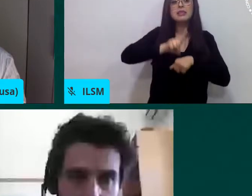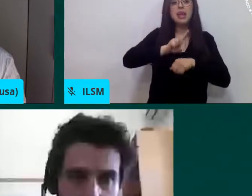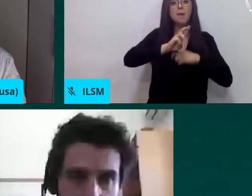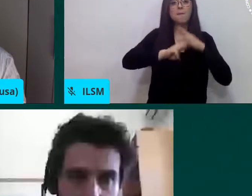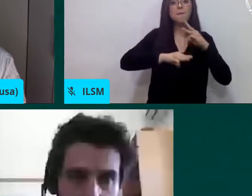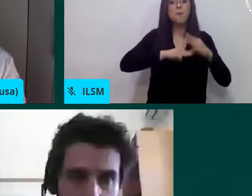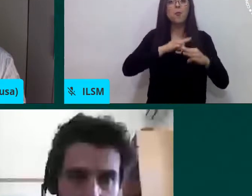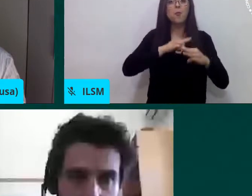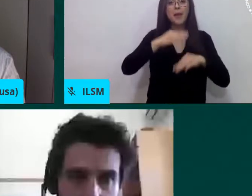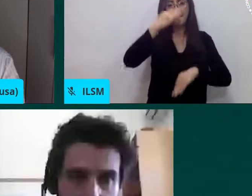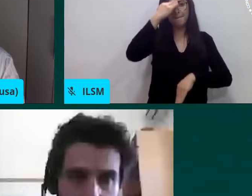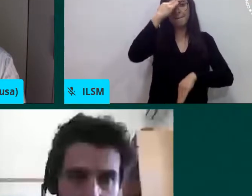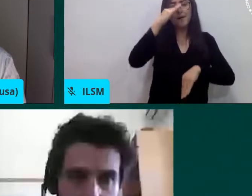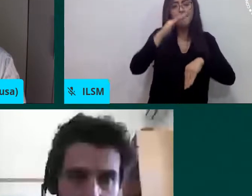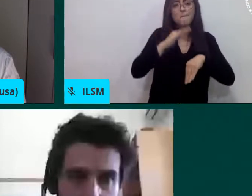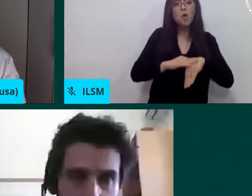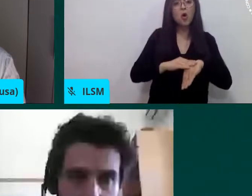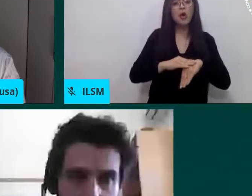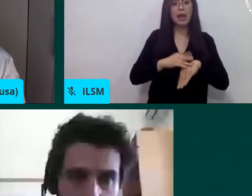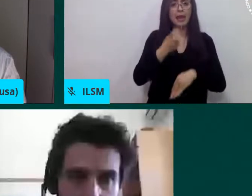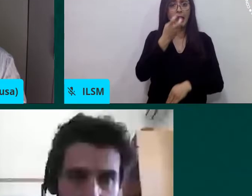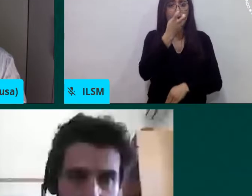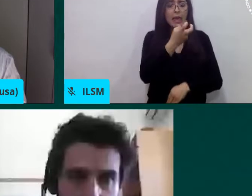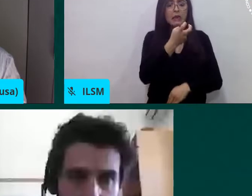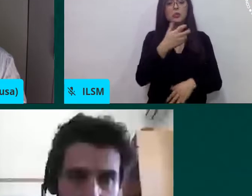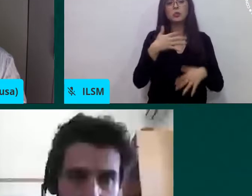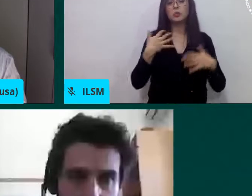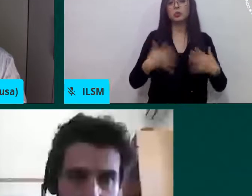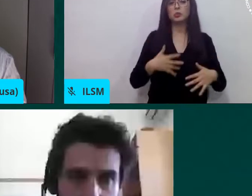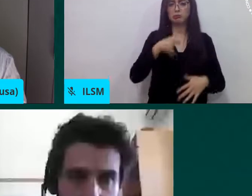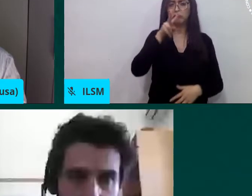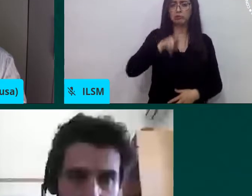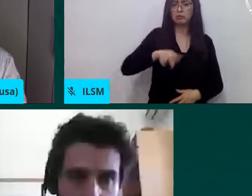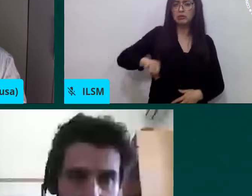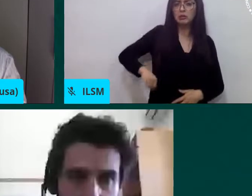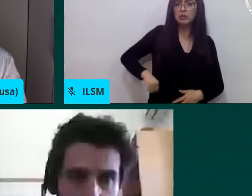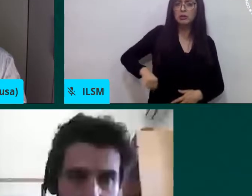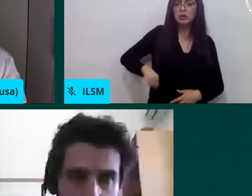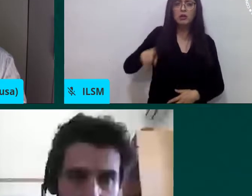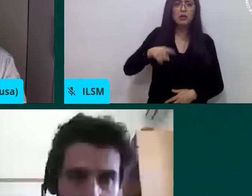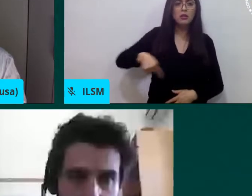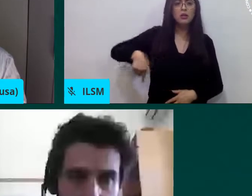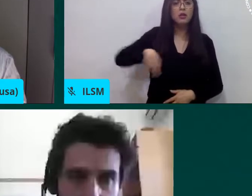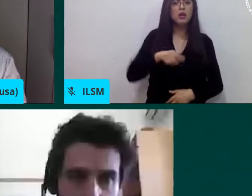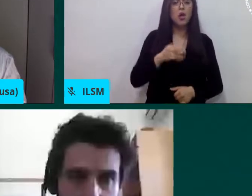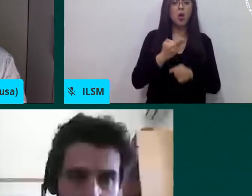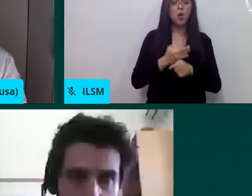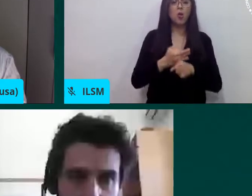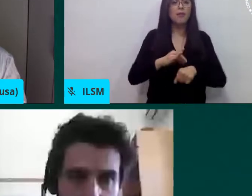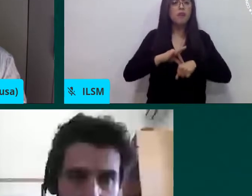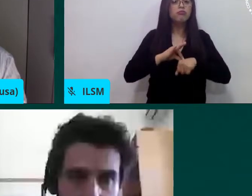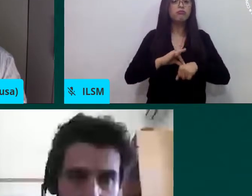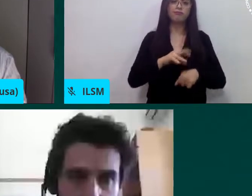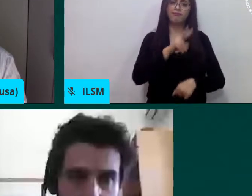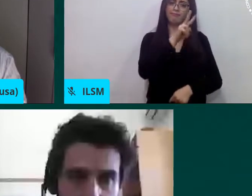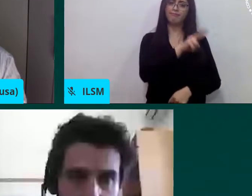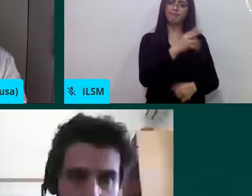iniciativa bastante interesante y oportuna en estos momentos, así que felicitaciones por esa propuesta.